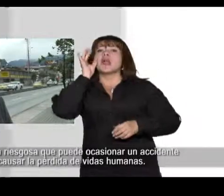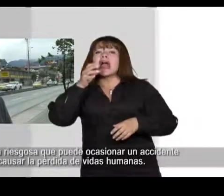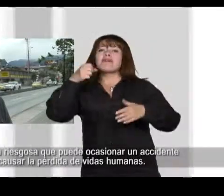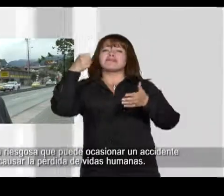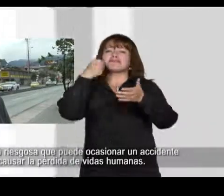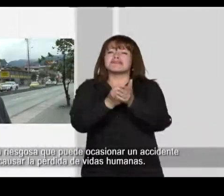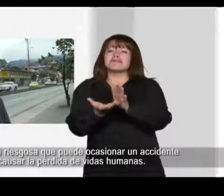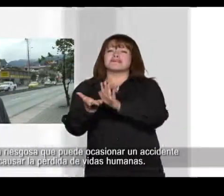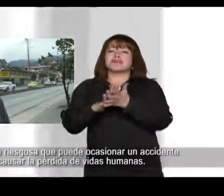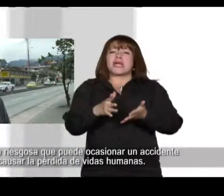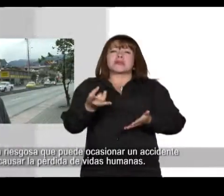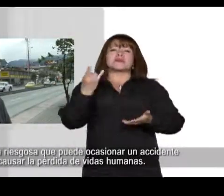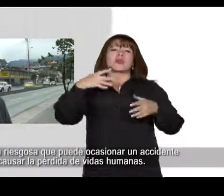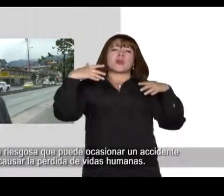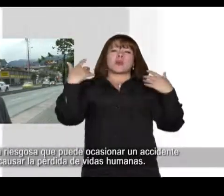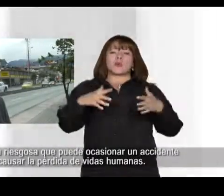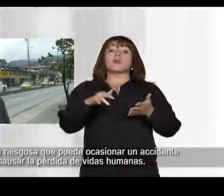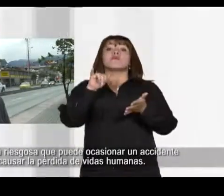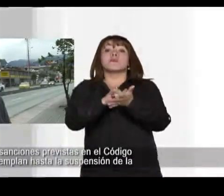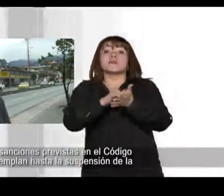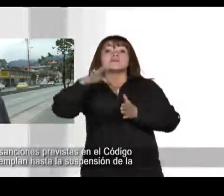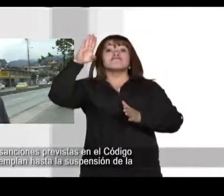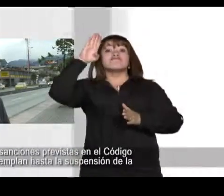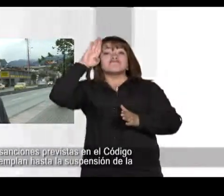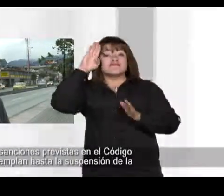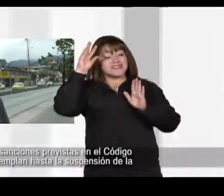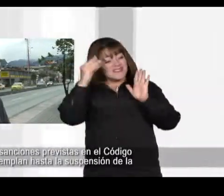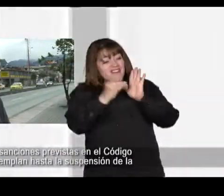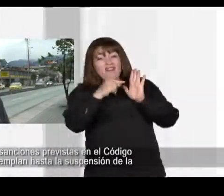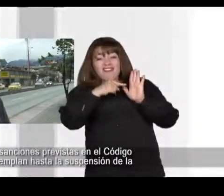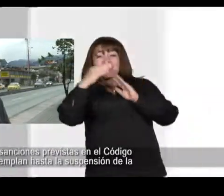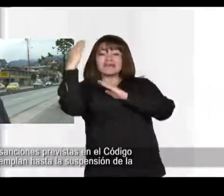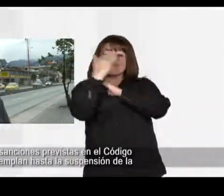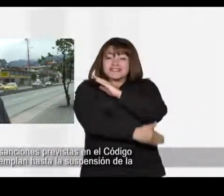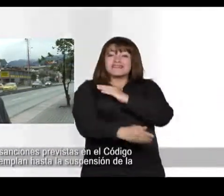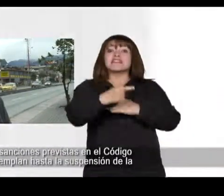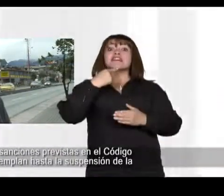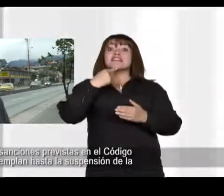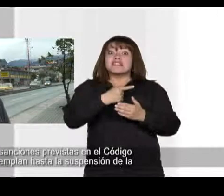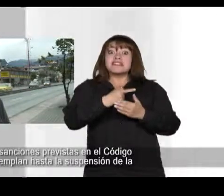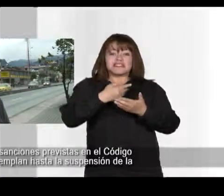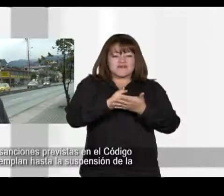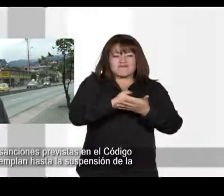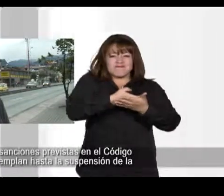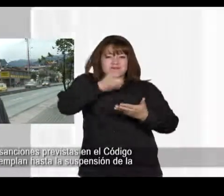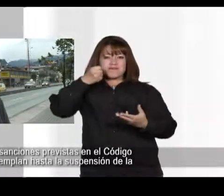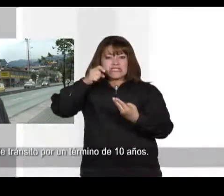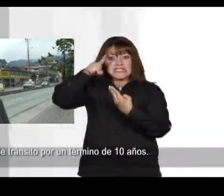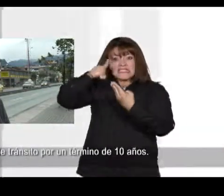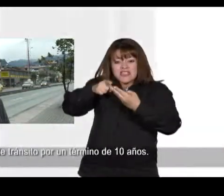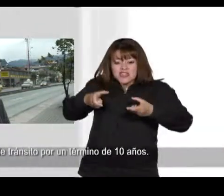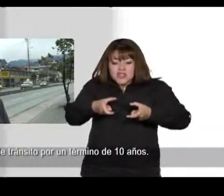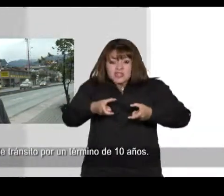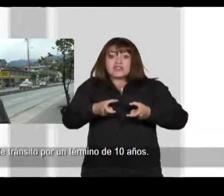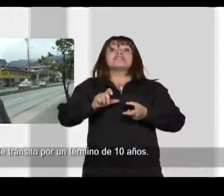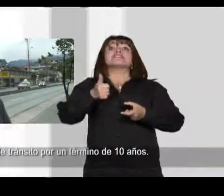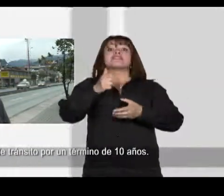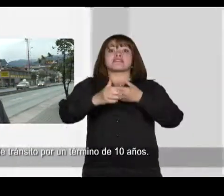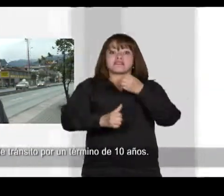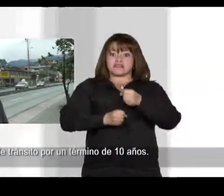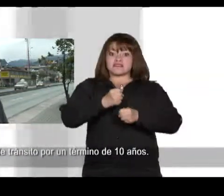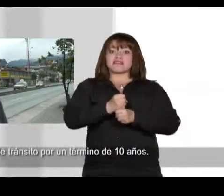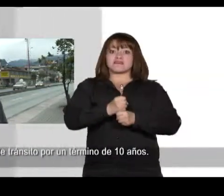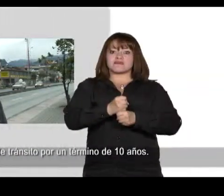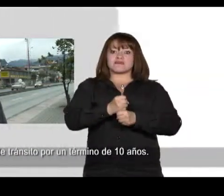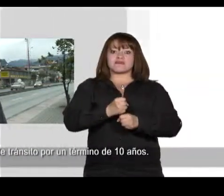y puede causar la pérdida de vidas humanas. Las sanciones previstas en el Código contemplan hasta la suspensión de la licencia de tránsito